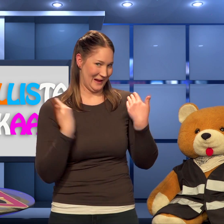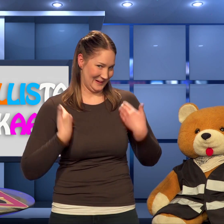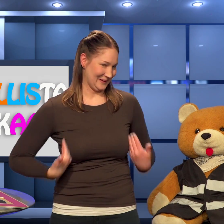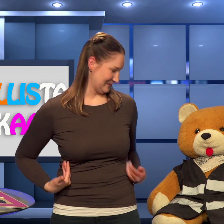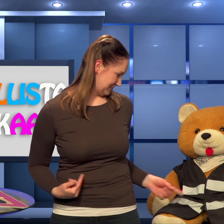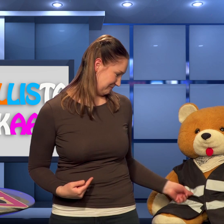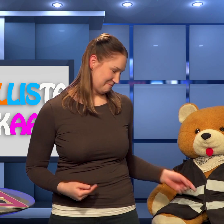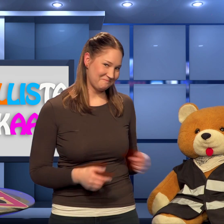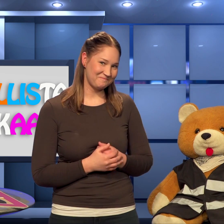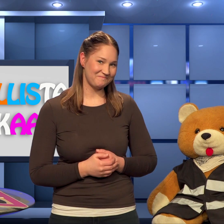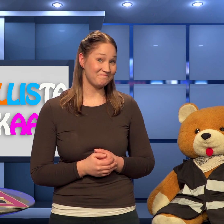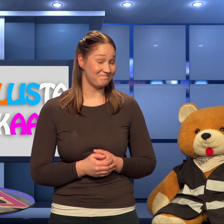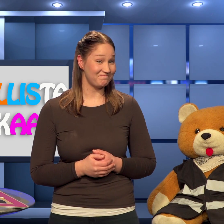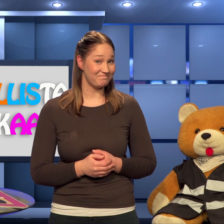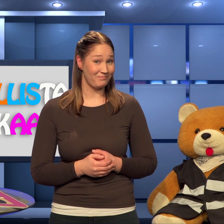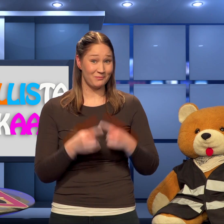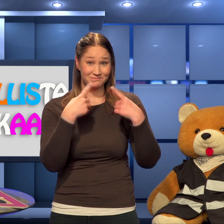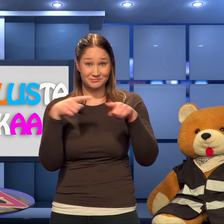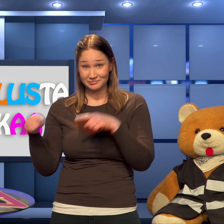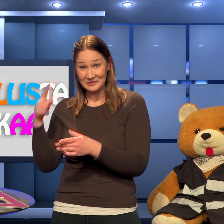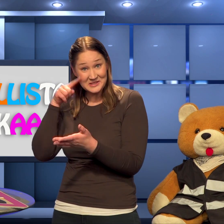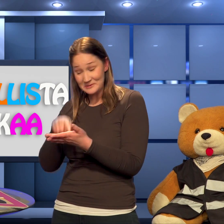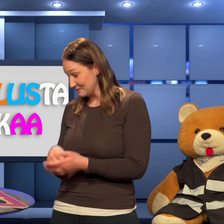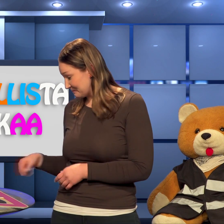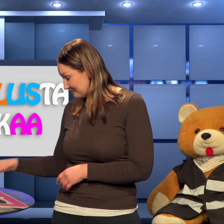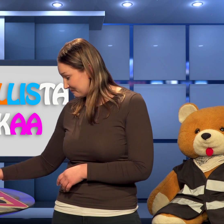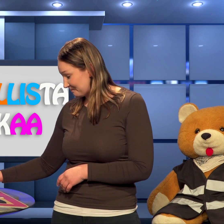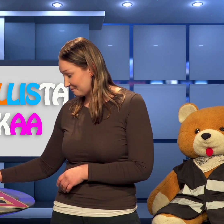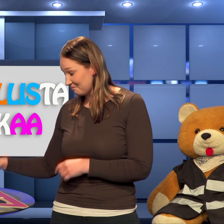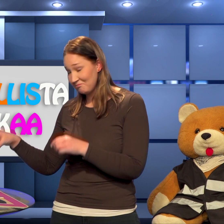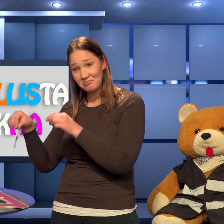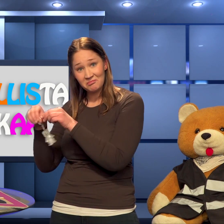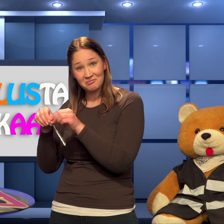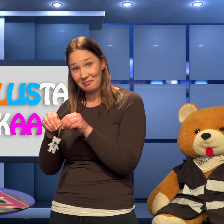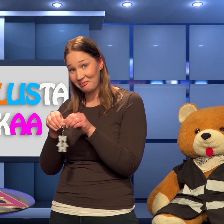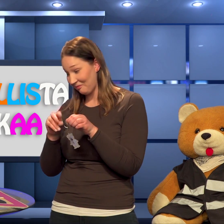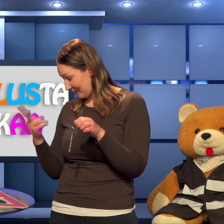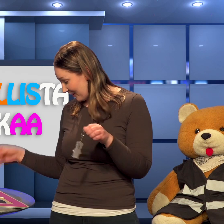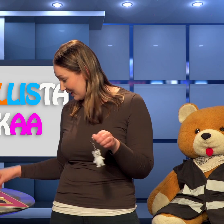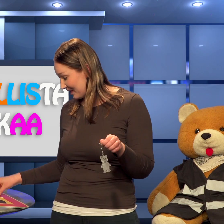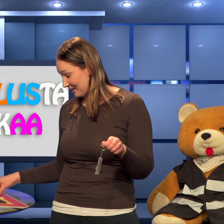Tai heijastiliivi, kuten tässä Nallella. Niitä voi olla erilaisia, kuten vaikkapa tämä. Tai tämä.